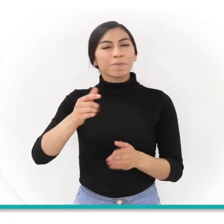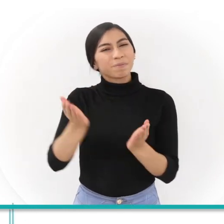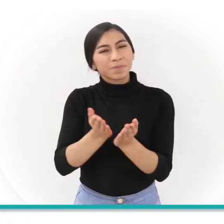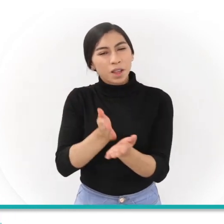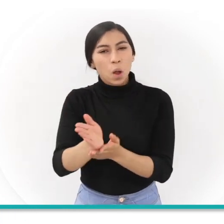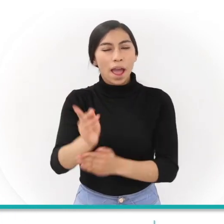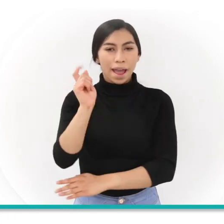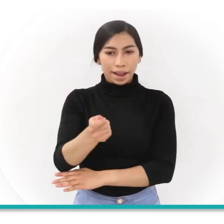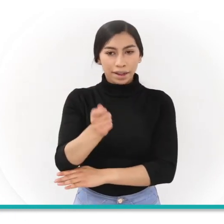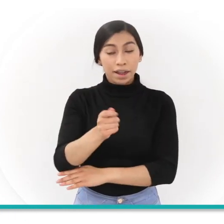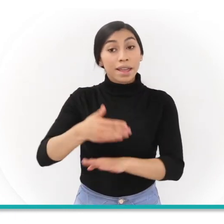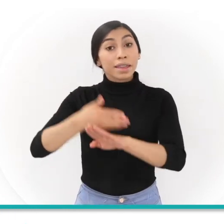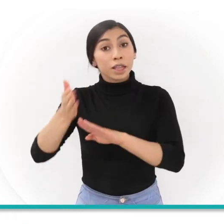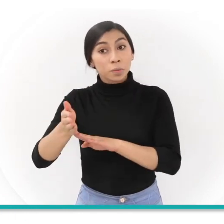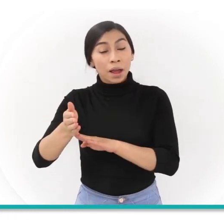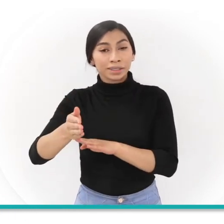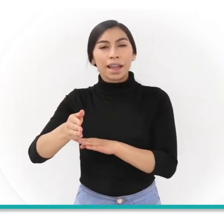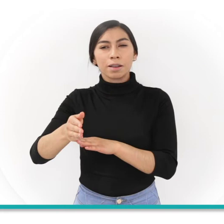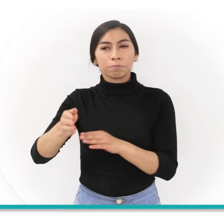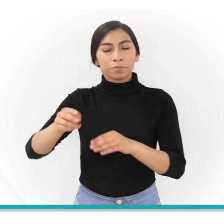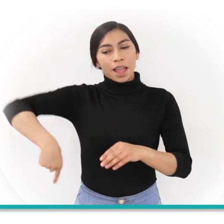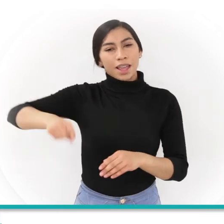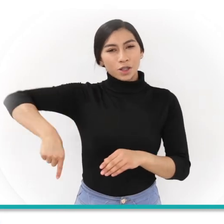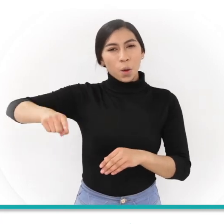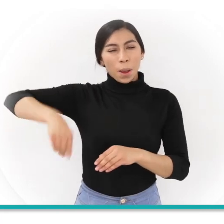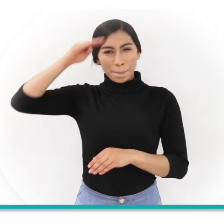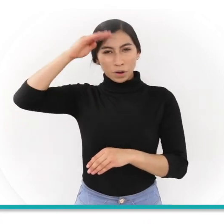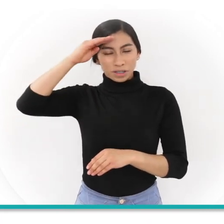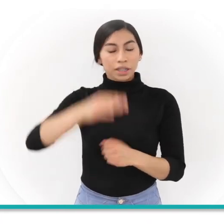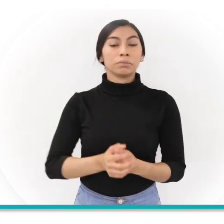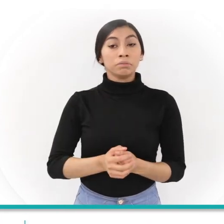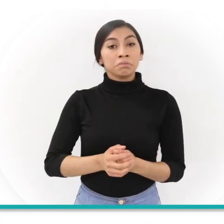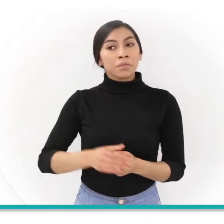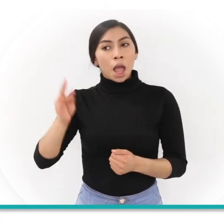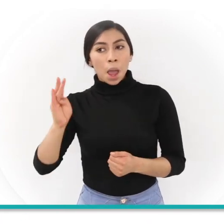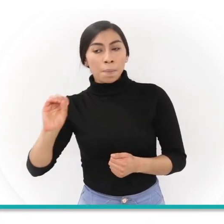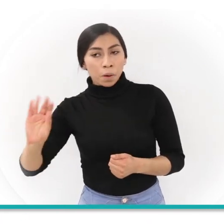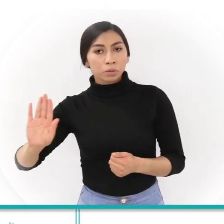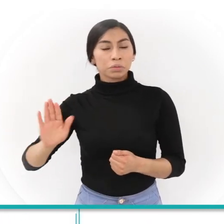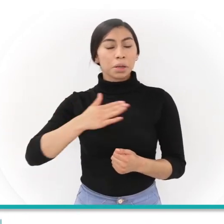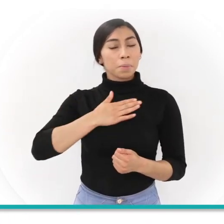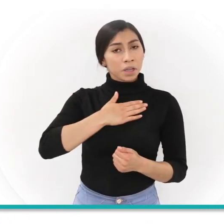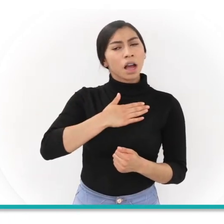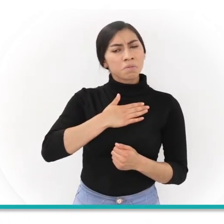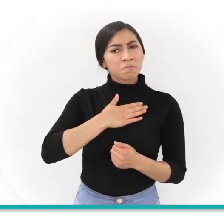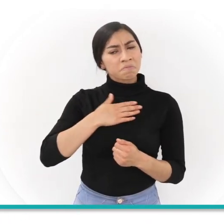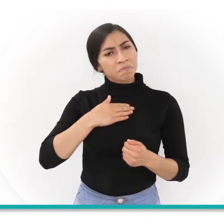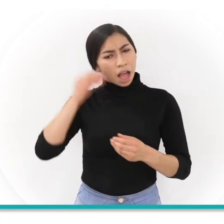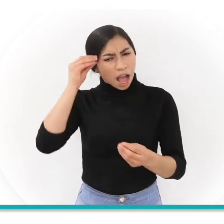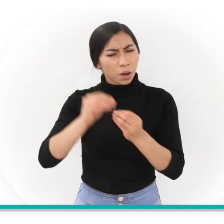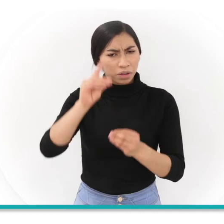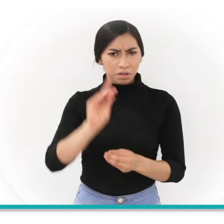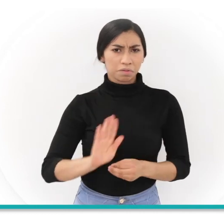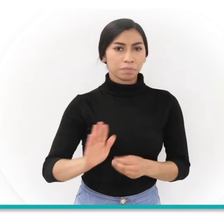derecho y se quiere presentar en la escuela general santander para ser oficial de la policía mi esposo y yo estamos de acuerdo con esa